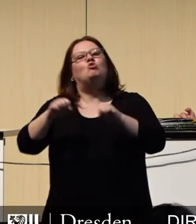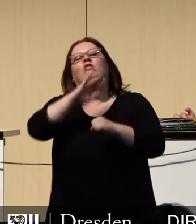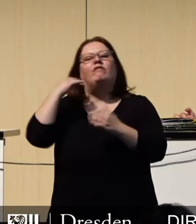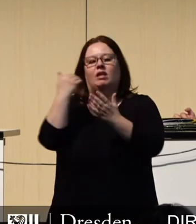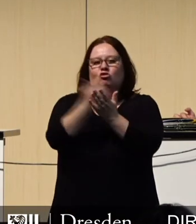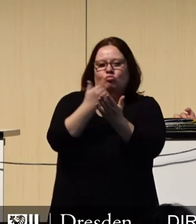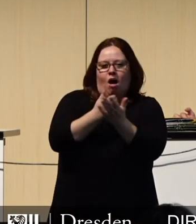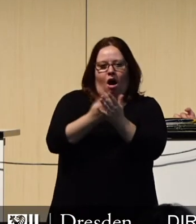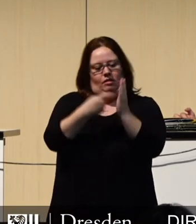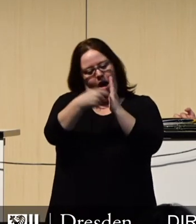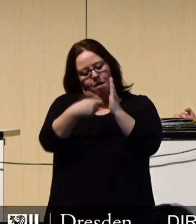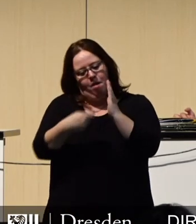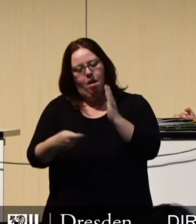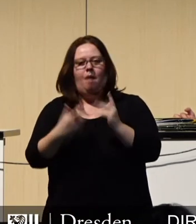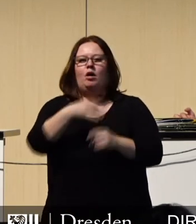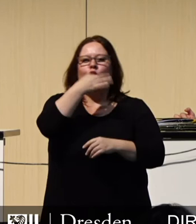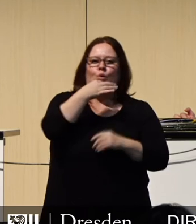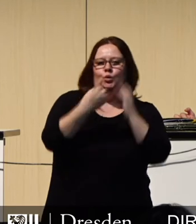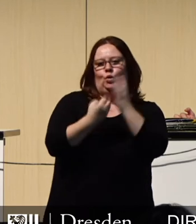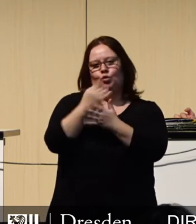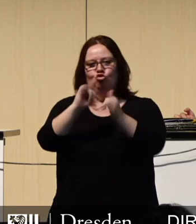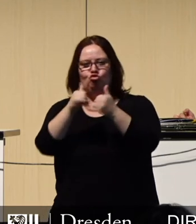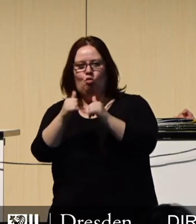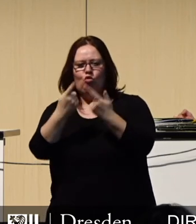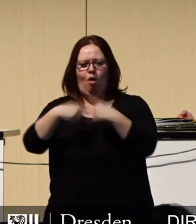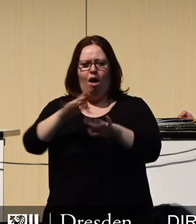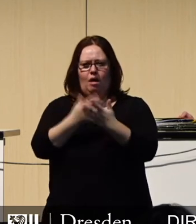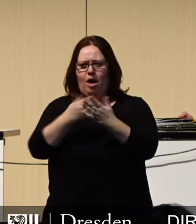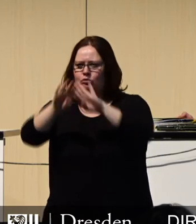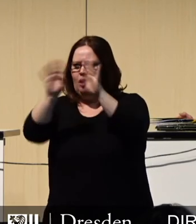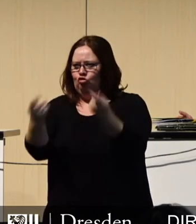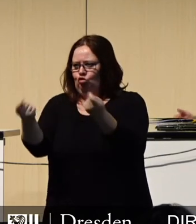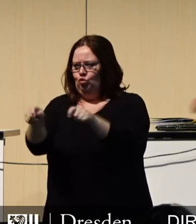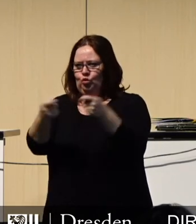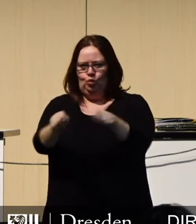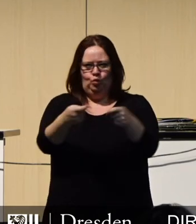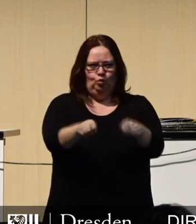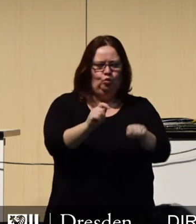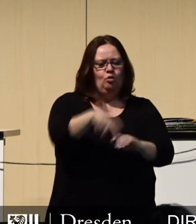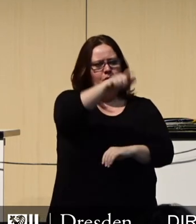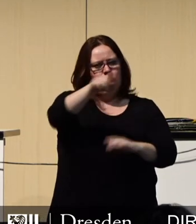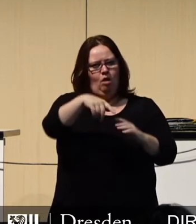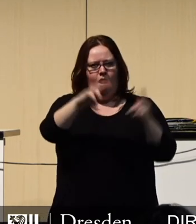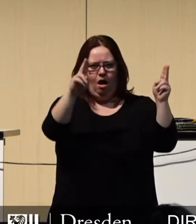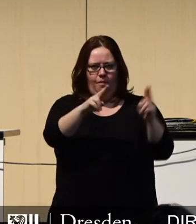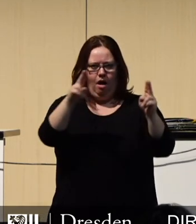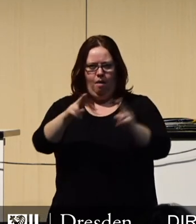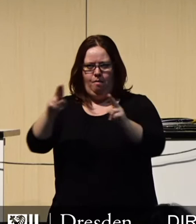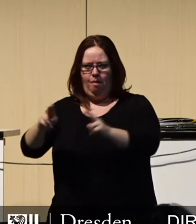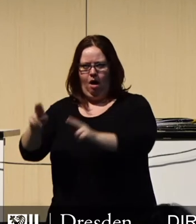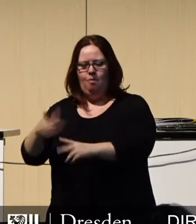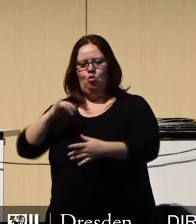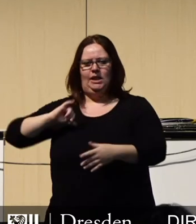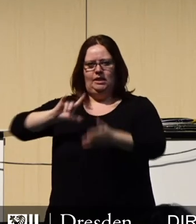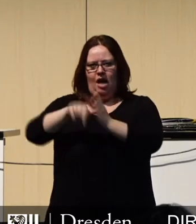Bereich Jugend, Kultur, Sport bis hin zur Debatte über möglichen Schließungen von Einrichtungen, Personalkürzungen, das Ende umfassender